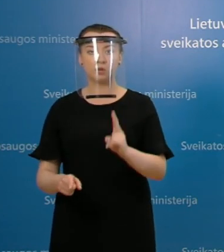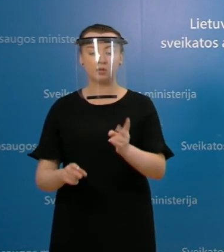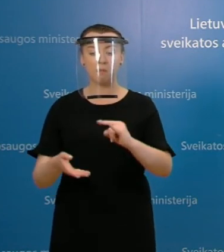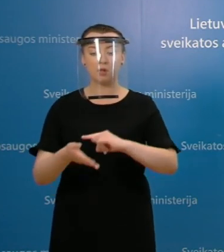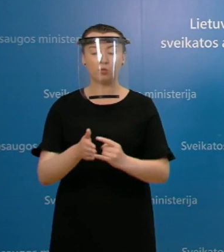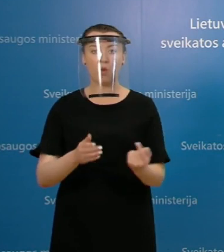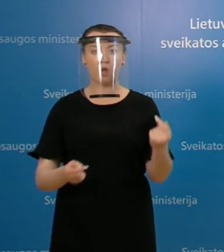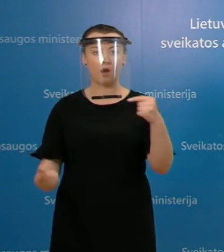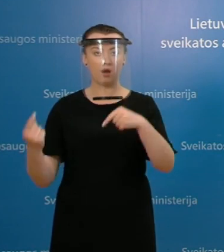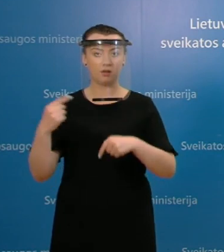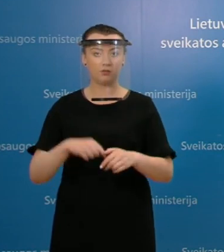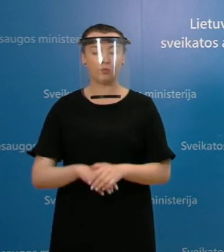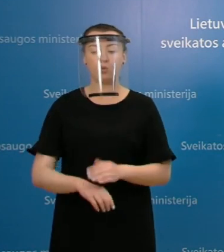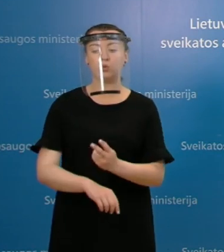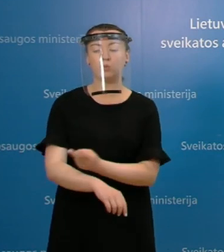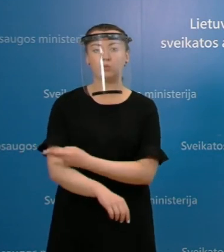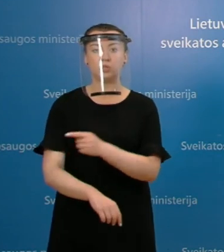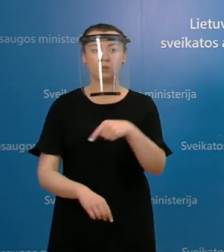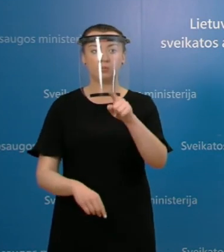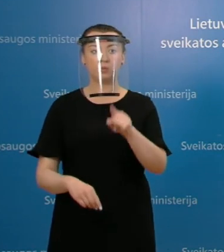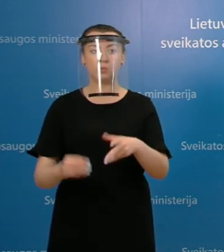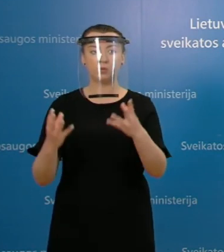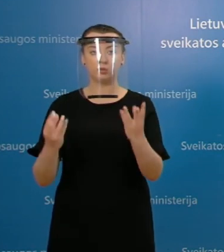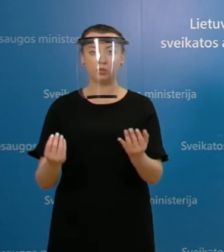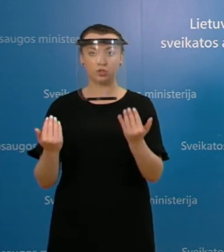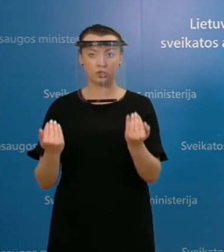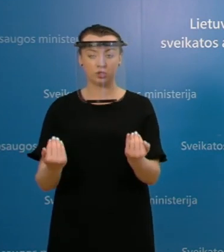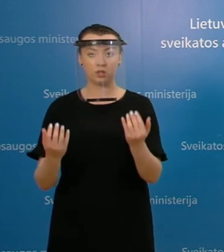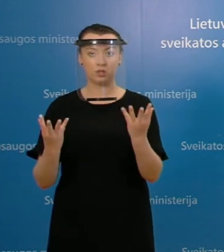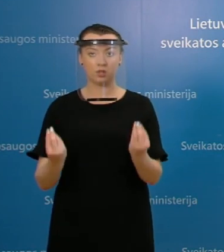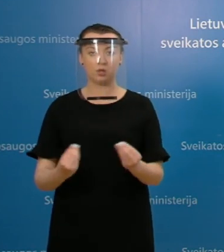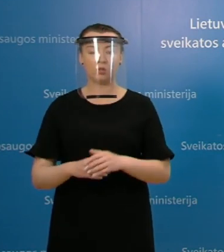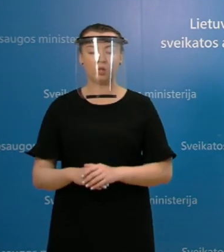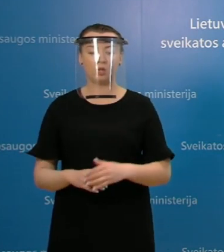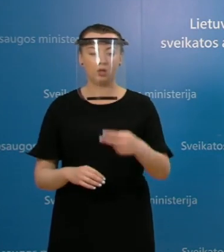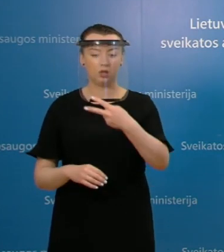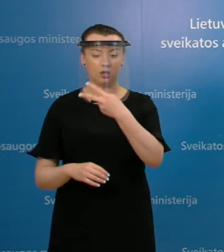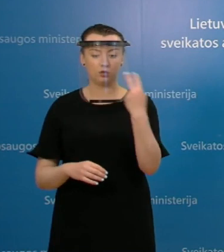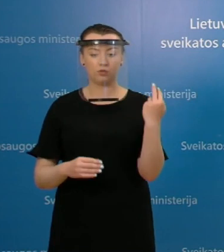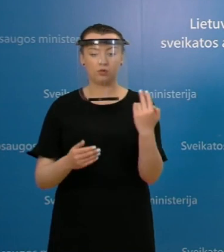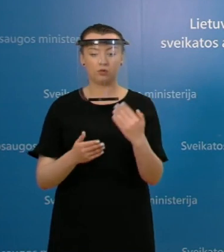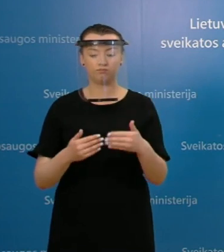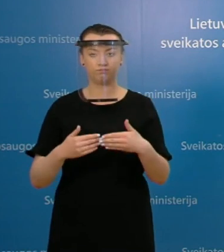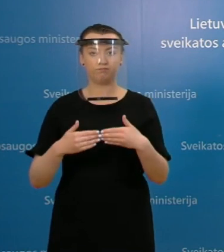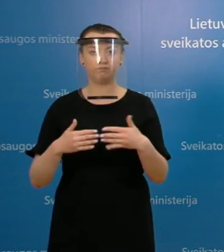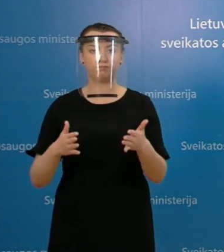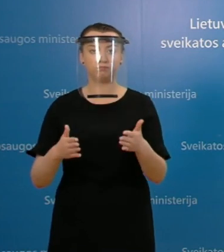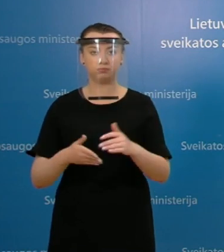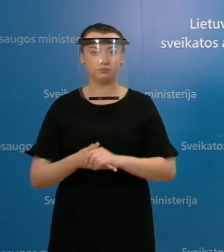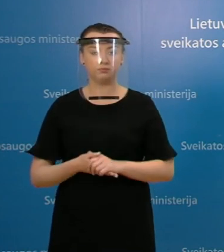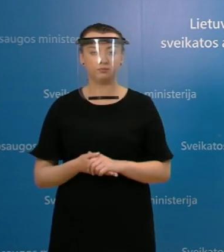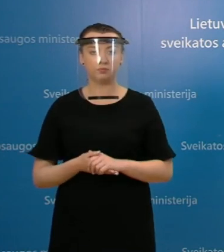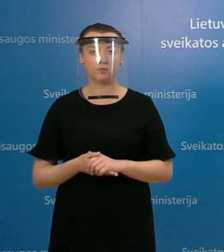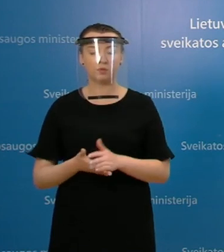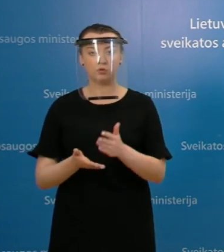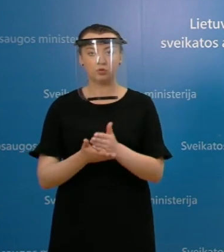nuo Birželio pirmos, tai yra nuo šiandien Lietuva atsiveria ne